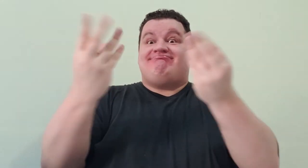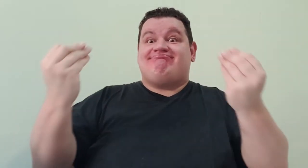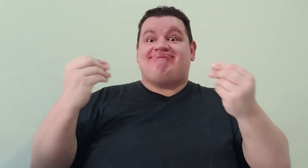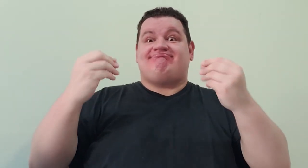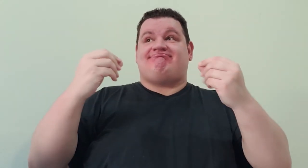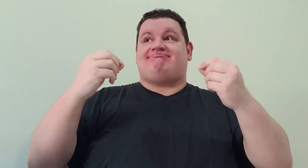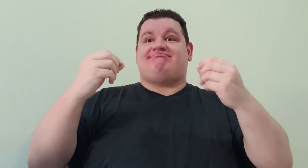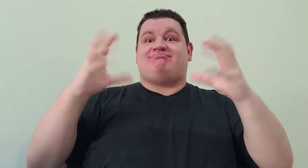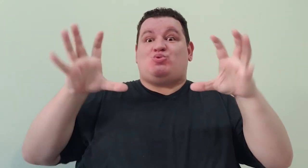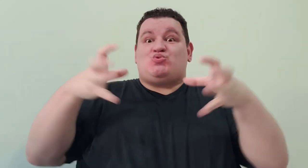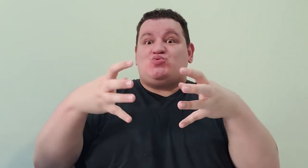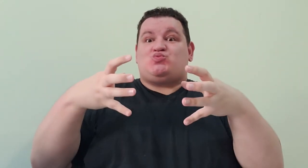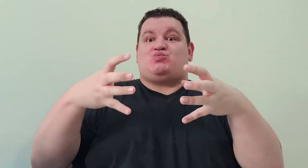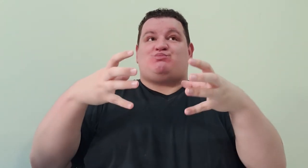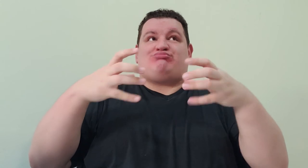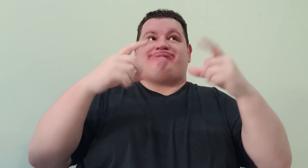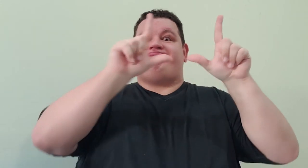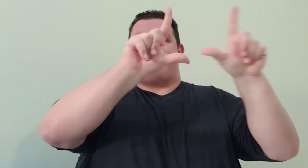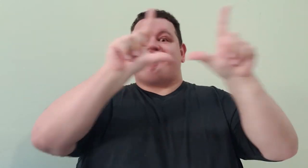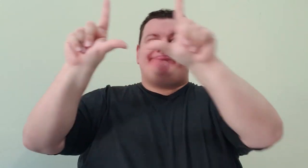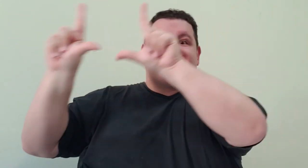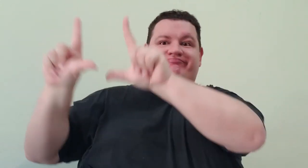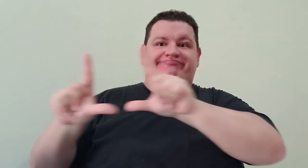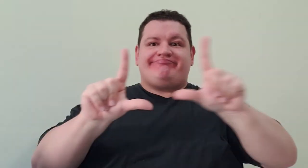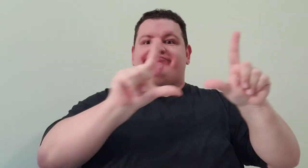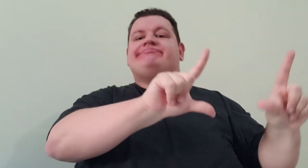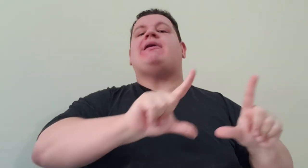Zoom no caso de ter muitos participantes em janelas diferentes